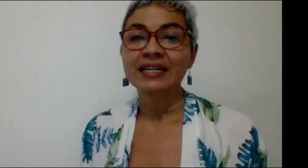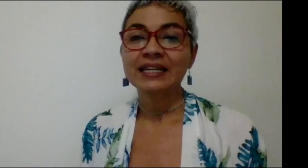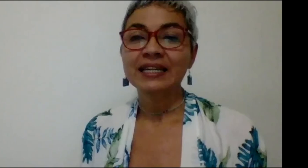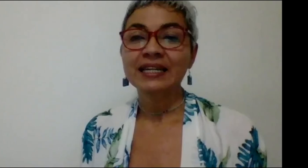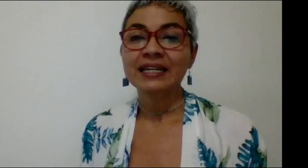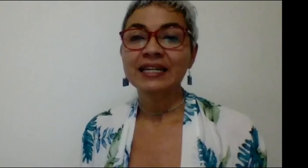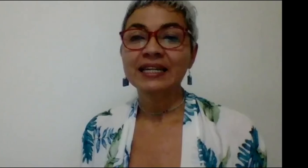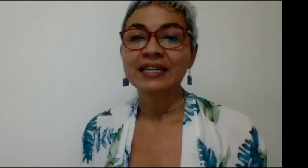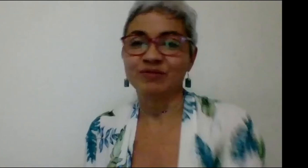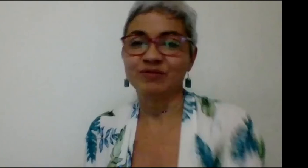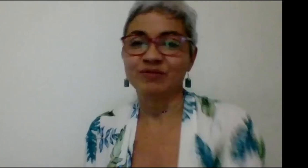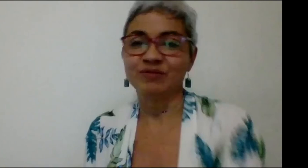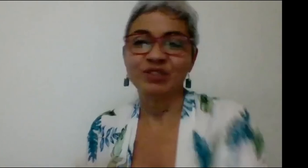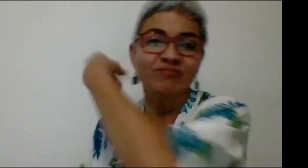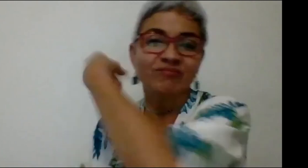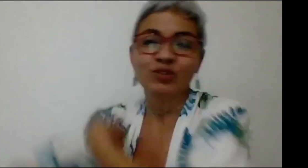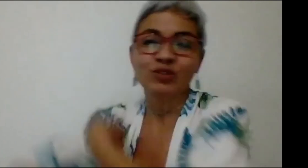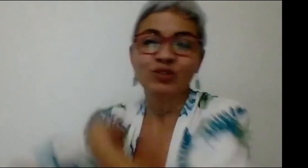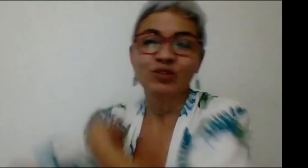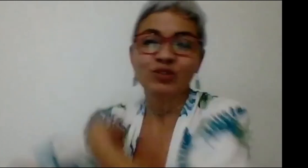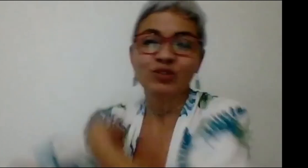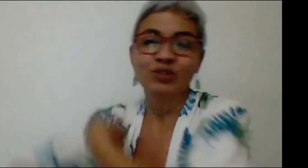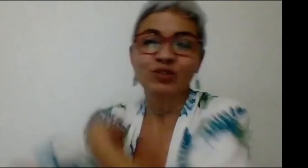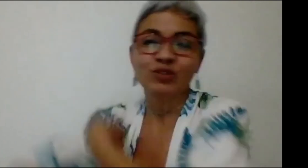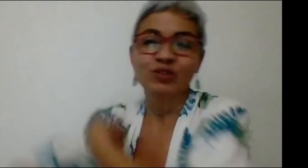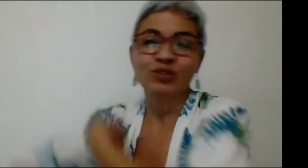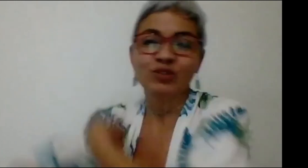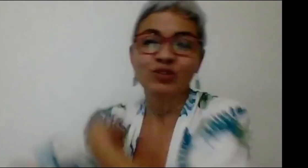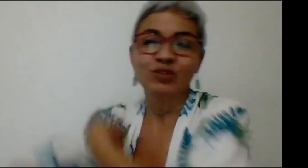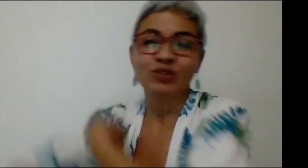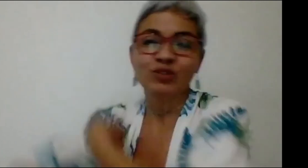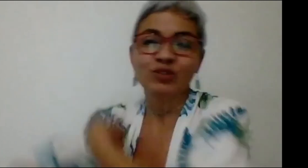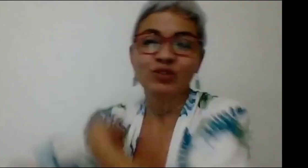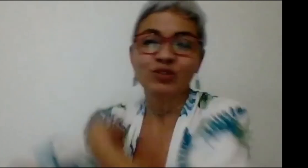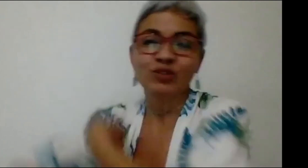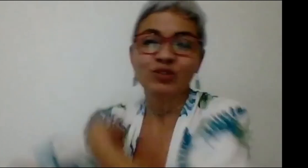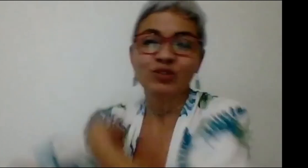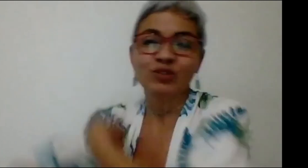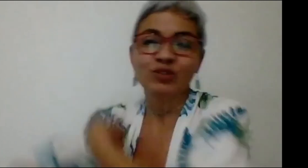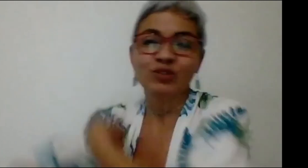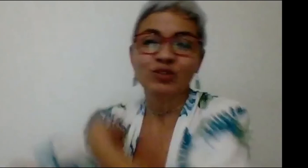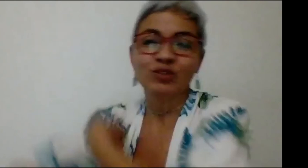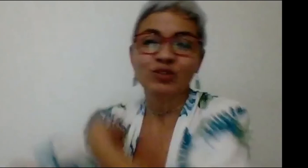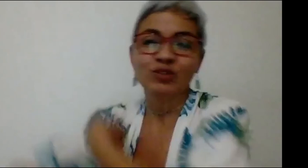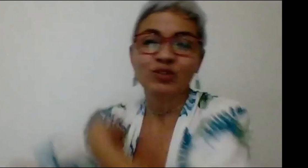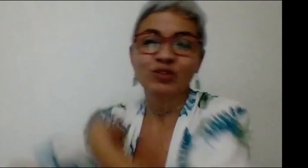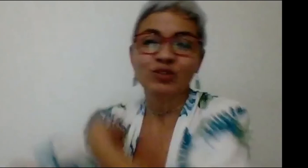yo no sé si anda en Colombia, en Francia. Porque es una mujer que se ha movido por todos lados. Pero miren que hay